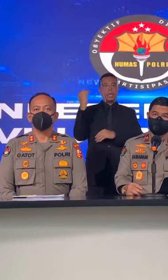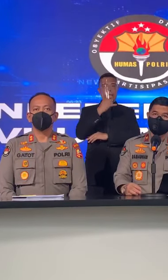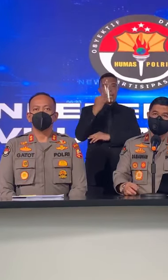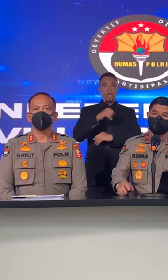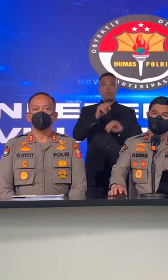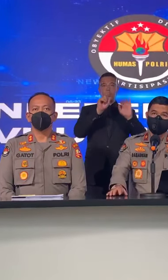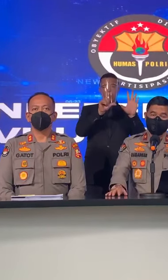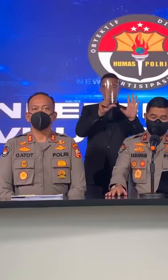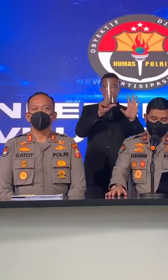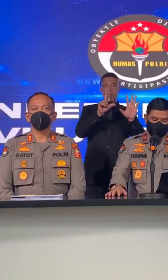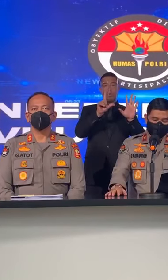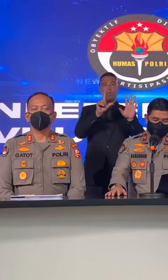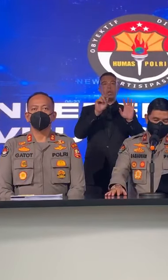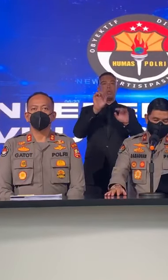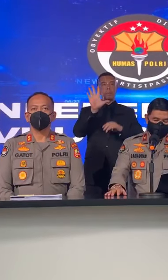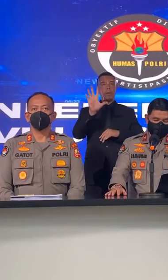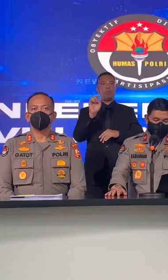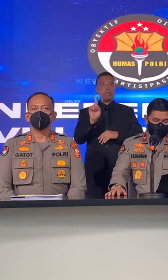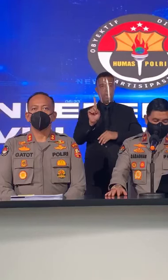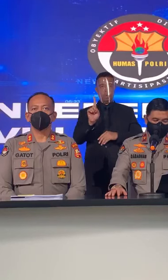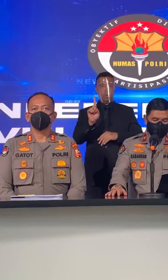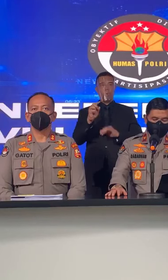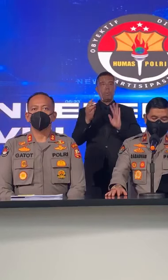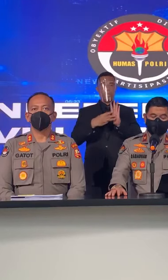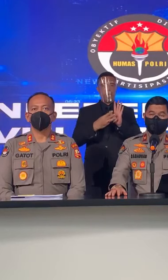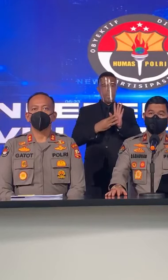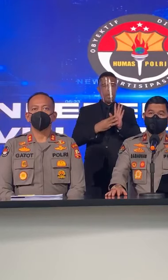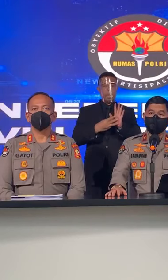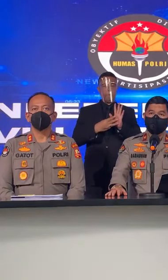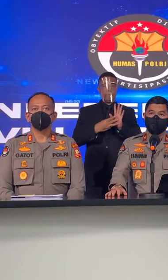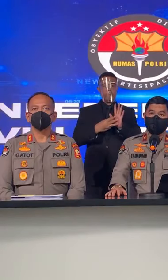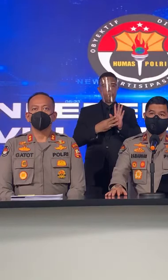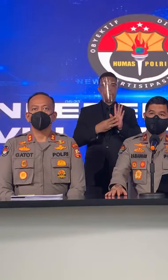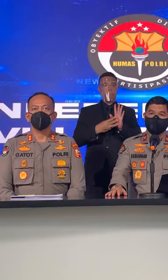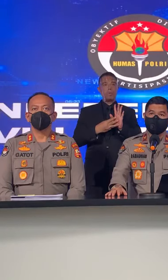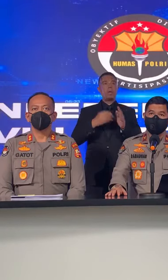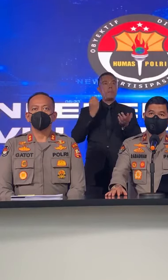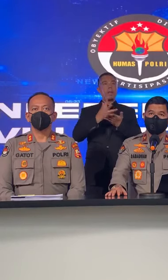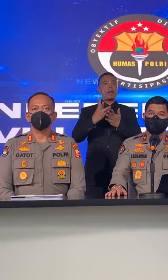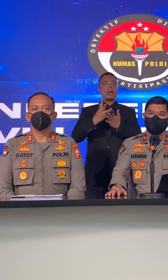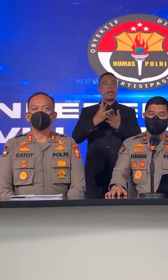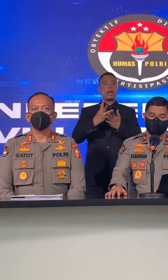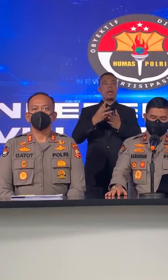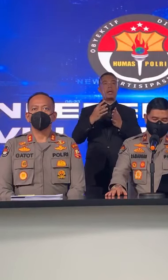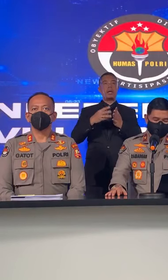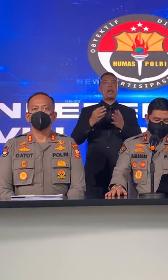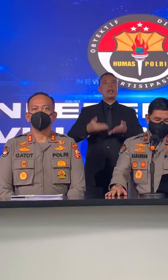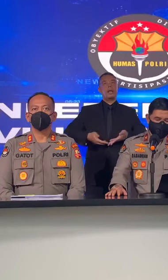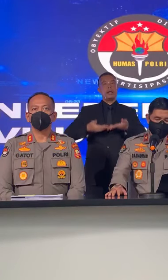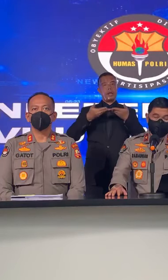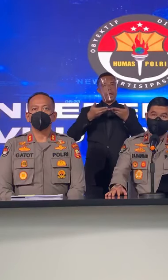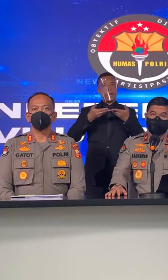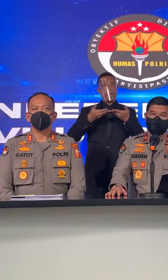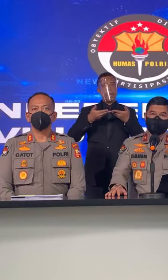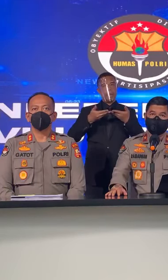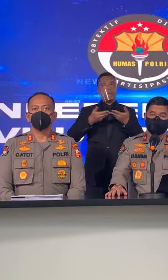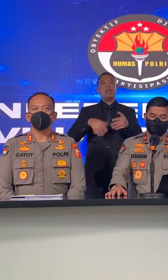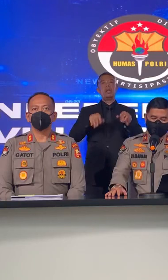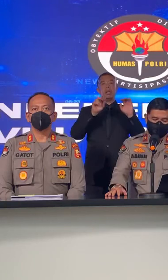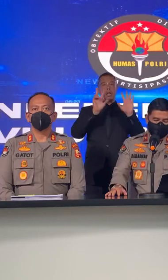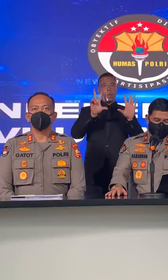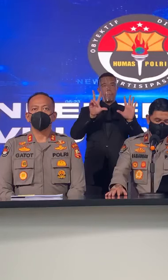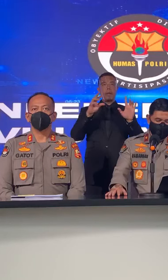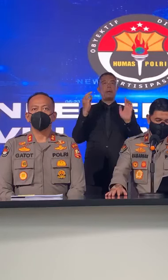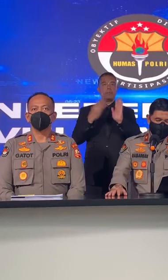751 kasus, pelanggaran tindak pidana ringan 8